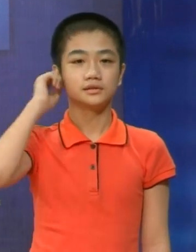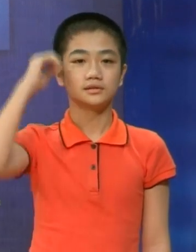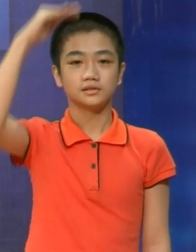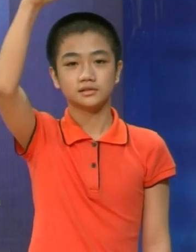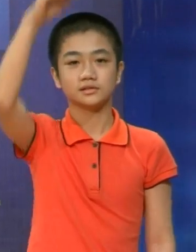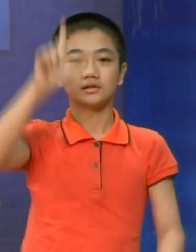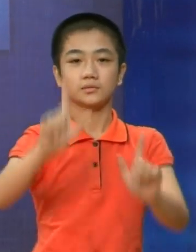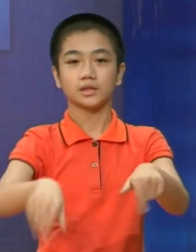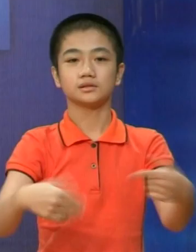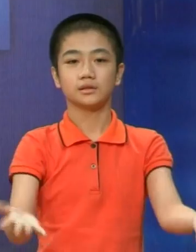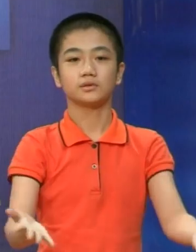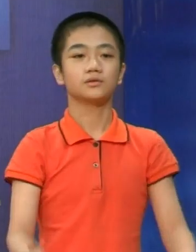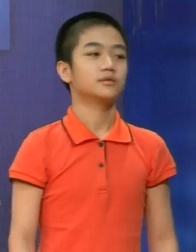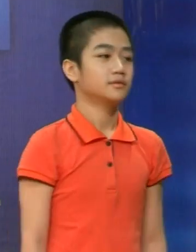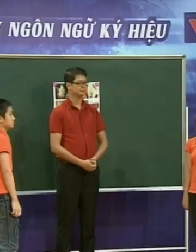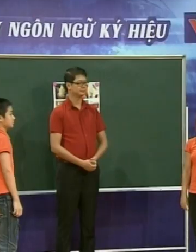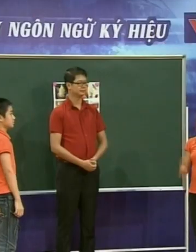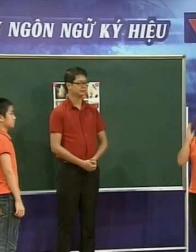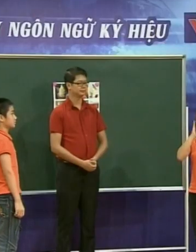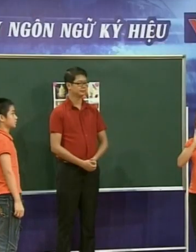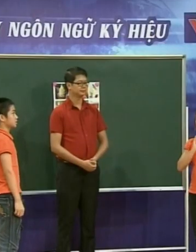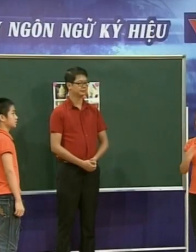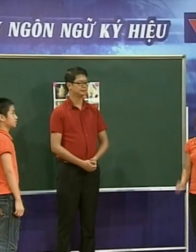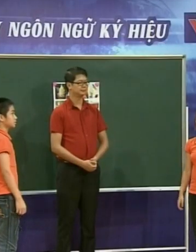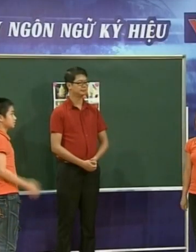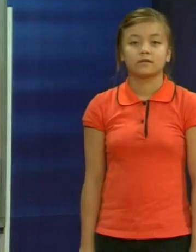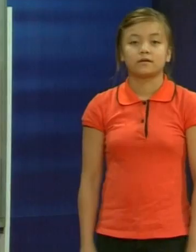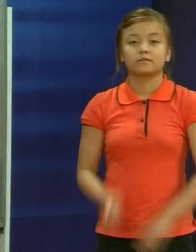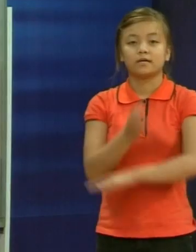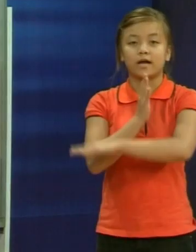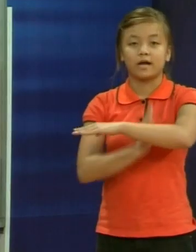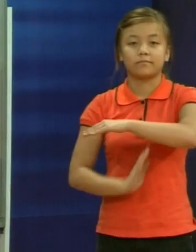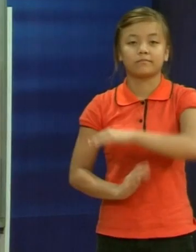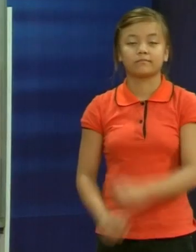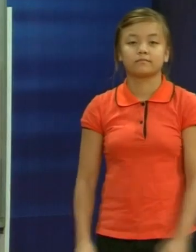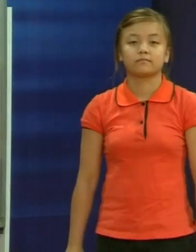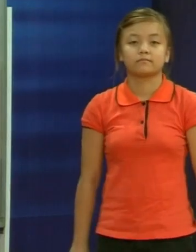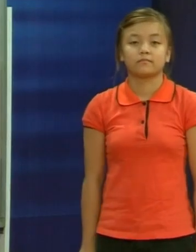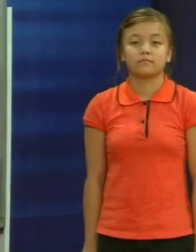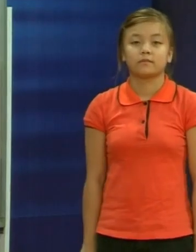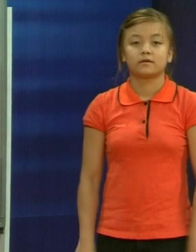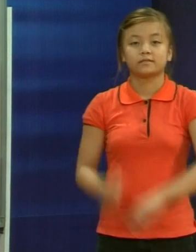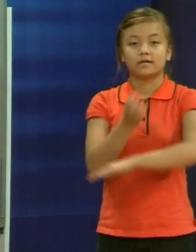Người chị là người như thế nào nhỉ Người chị trong tình huống vừa rồi ngoan này Biết nhường nhịn em này